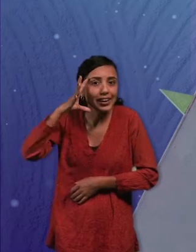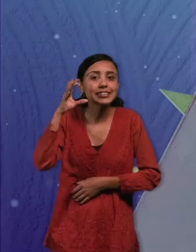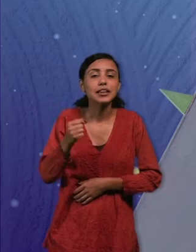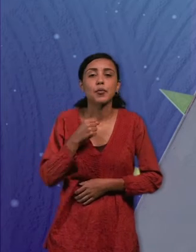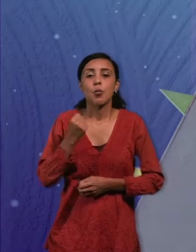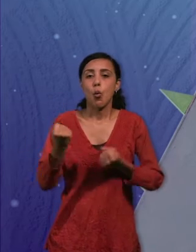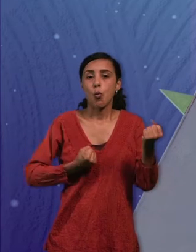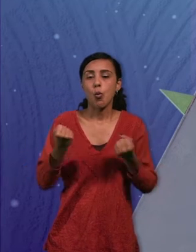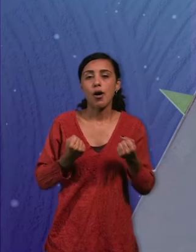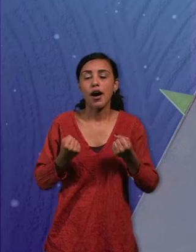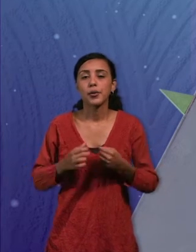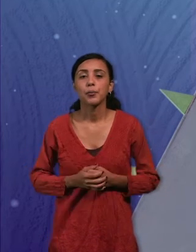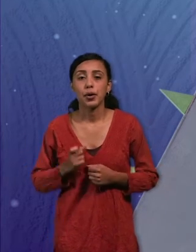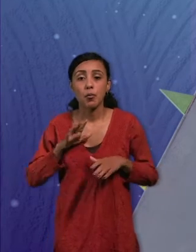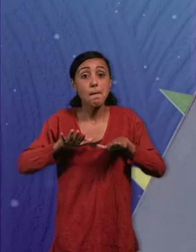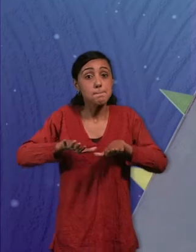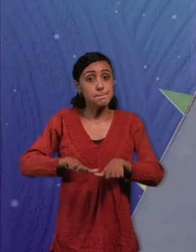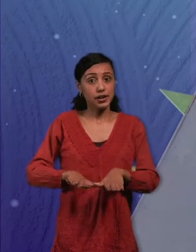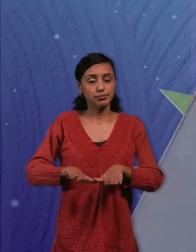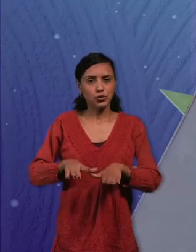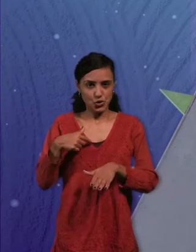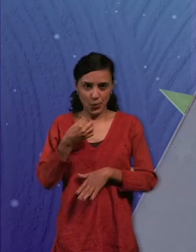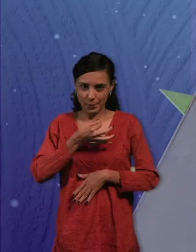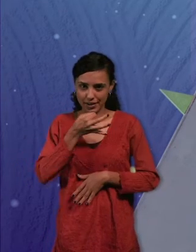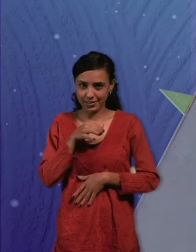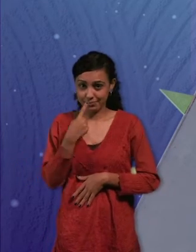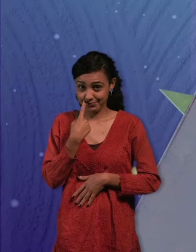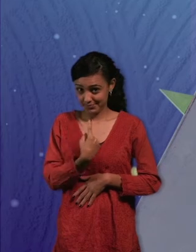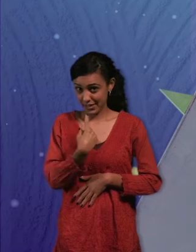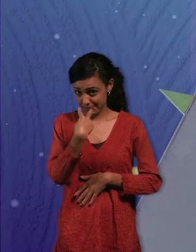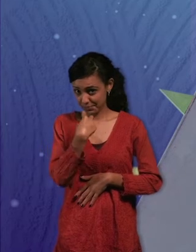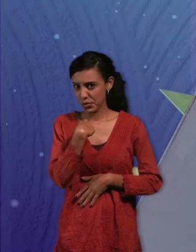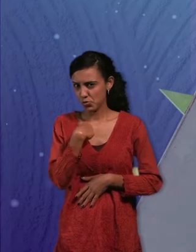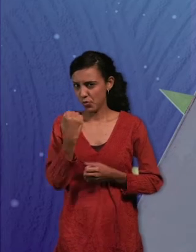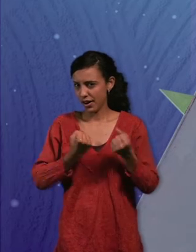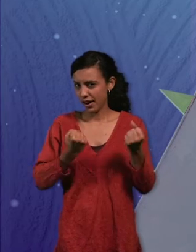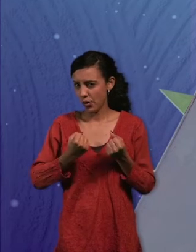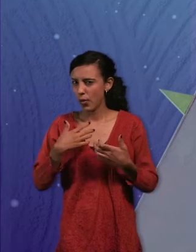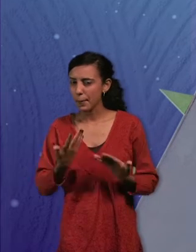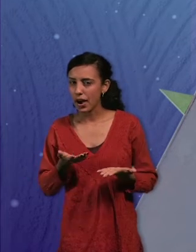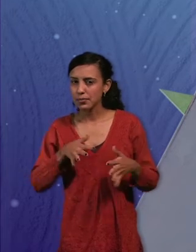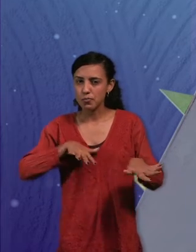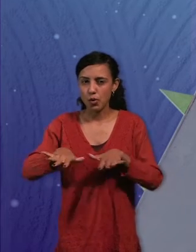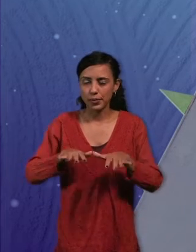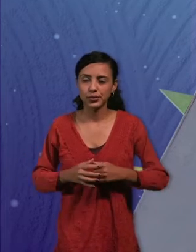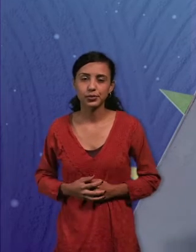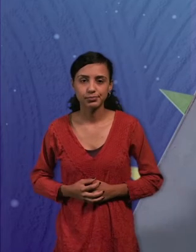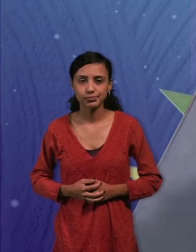está parado, yo voy a hacer el carro y les voy a hacer una demostración de qué pasa con su movimiento en el espacio. El carro